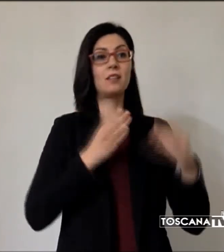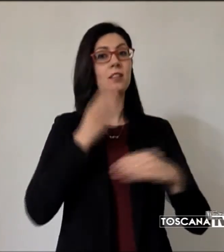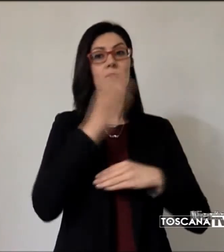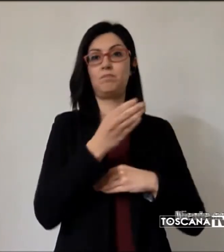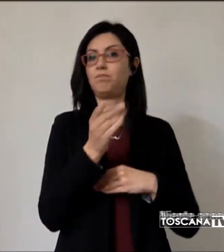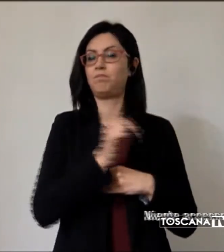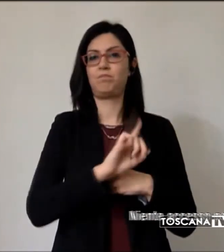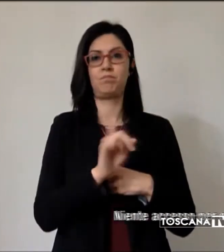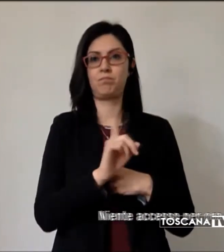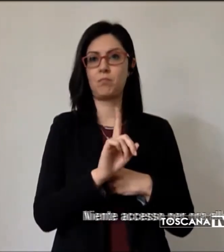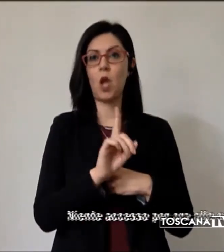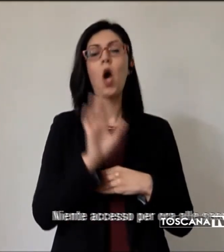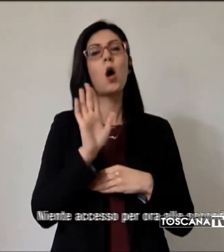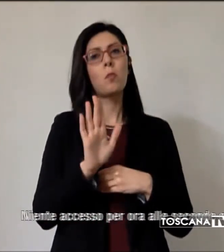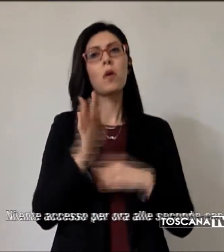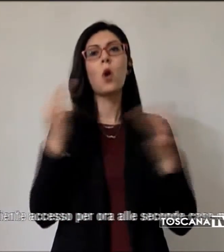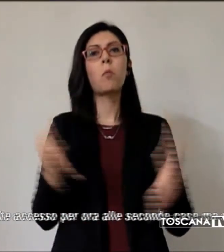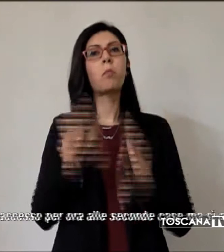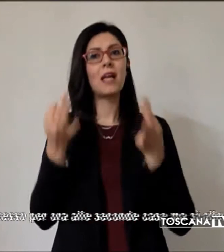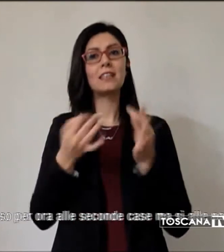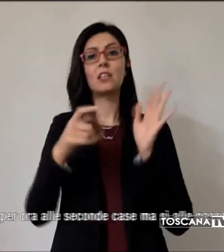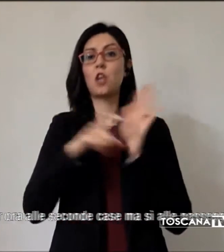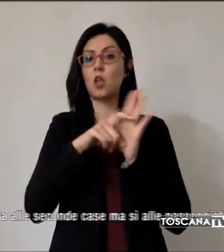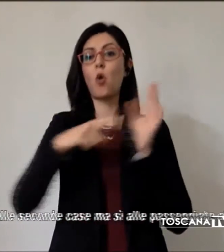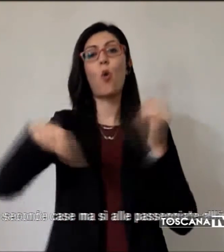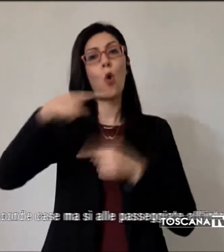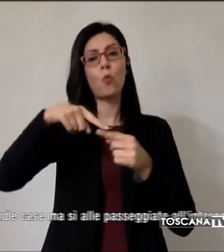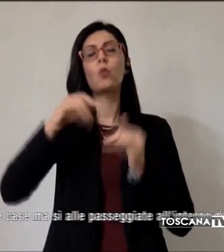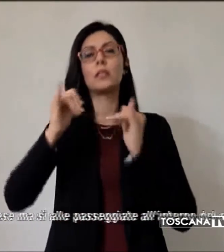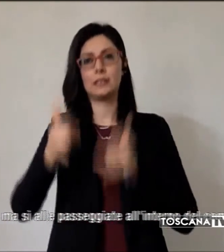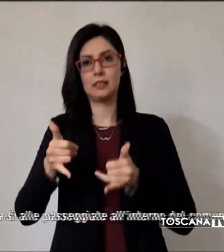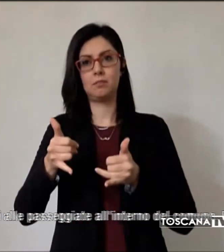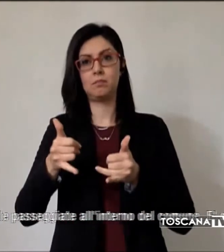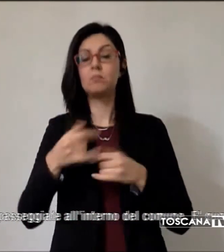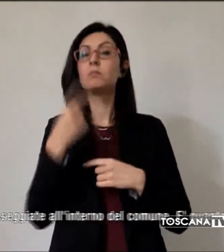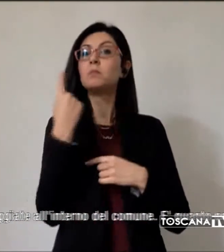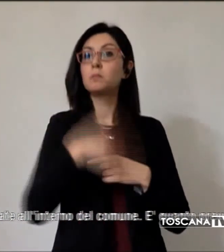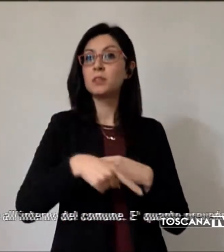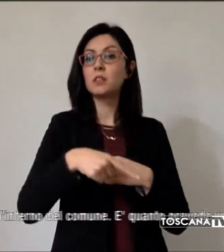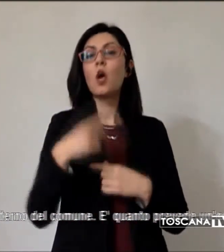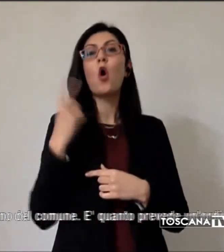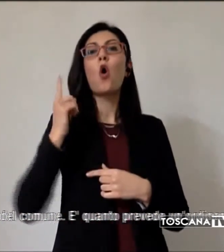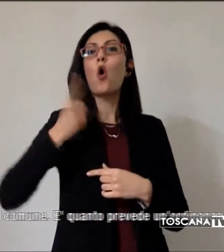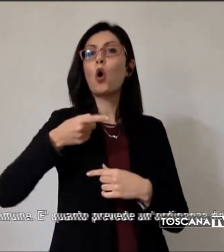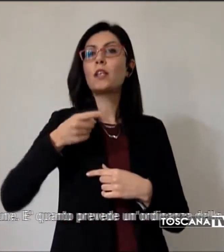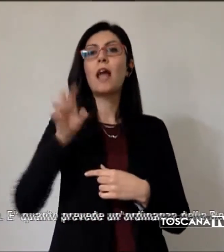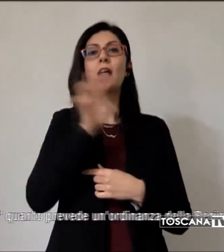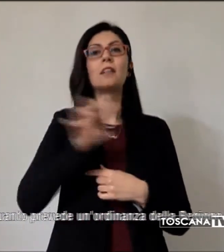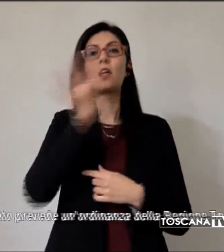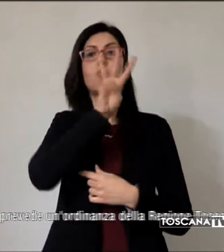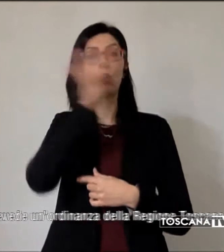passeggiate all'interno del Comune. È quanto prevede un'ordinanza della Regione Toscana,